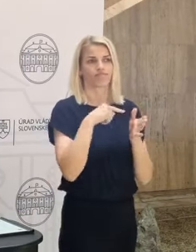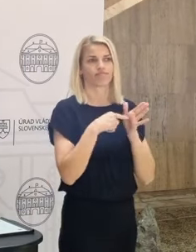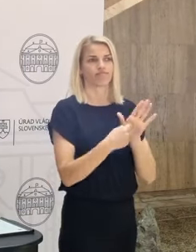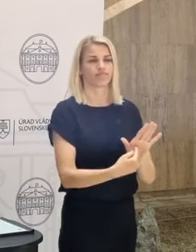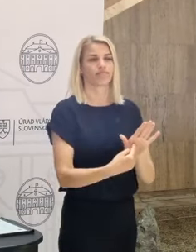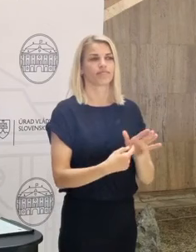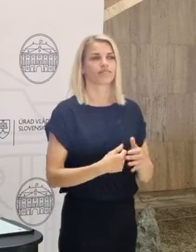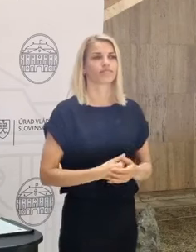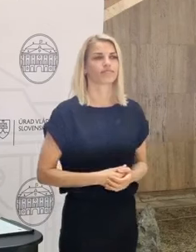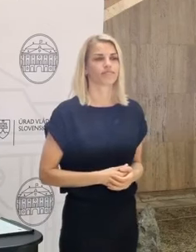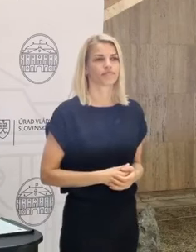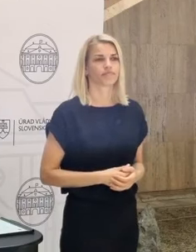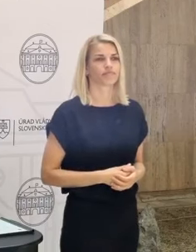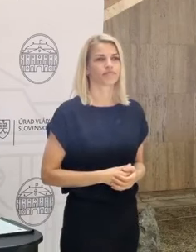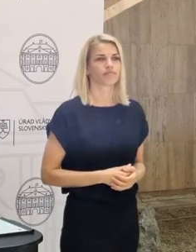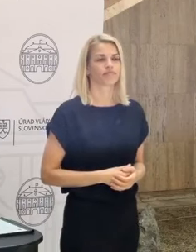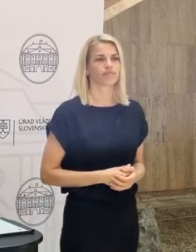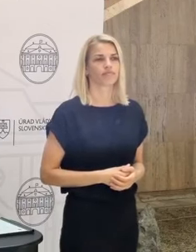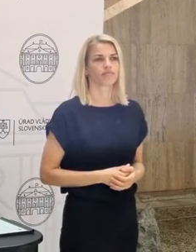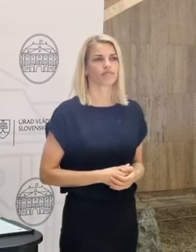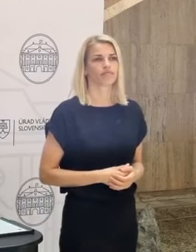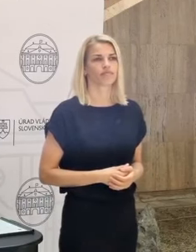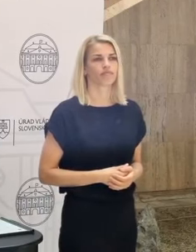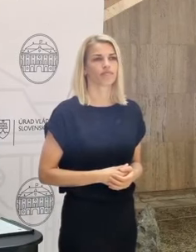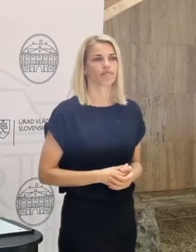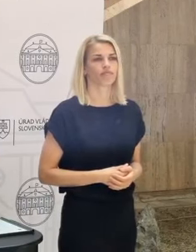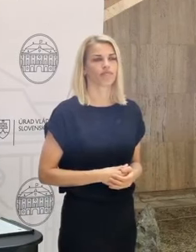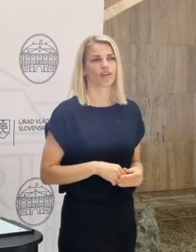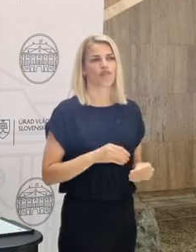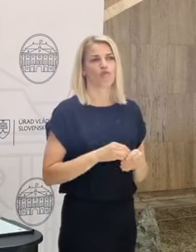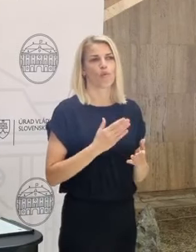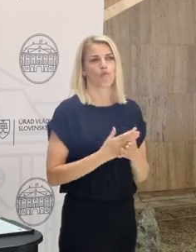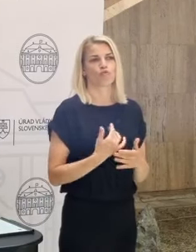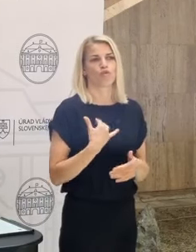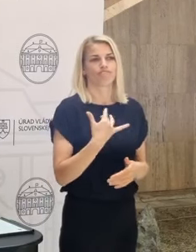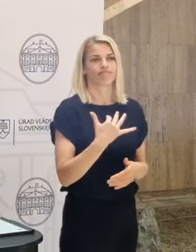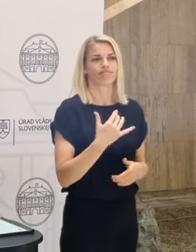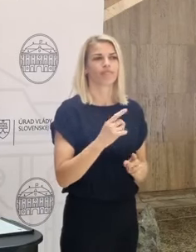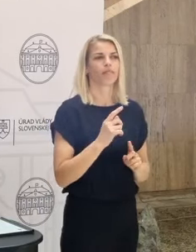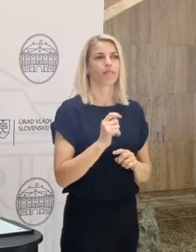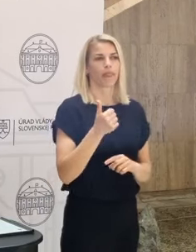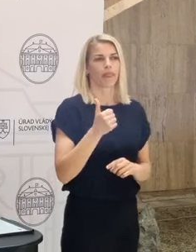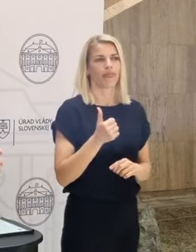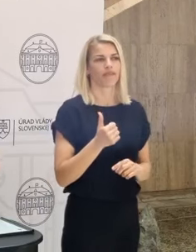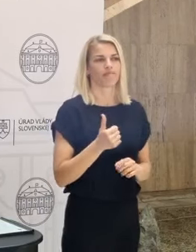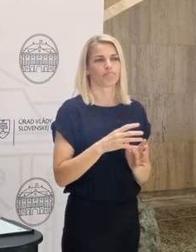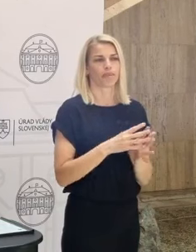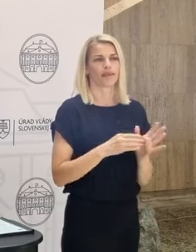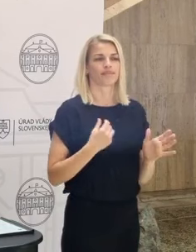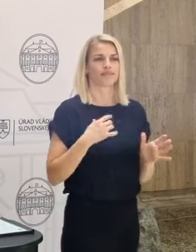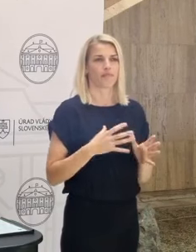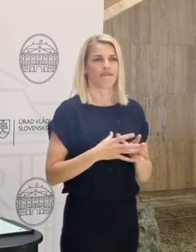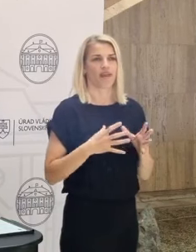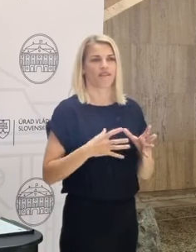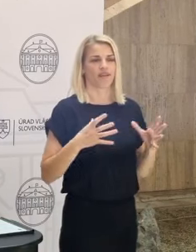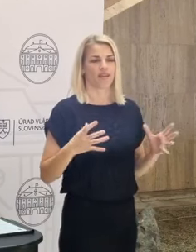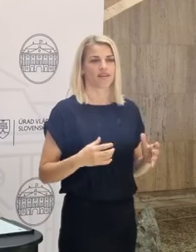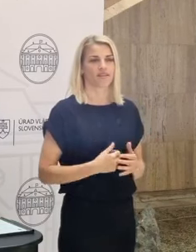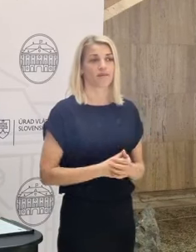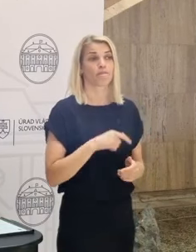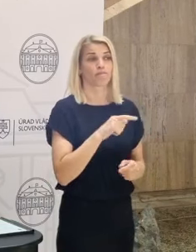povedal, ako už máme príklady zo slovenskej praxe, ale iba ujedinele. Takže som rád, že toto pozvanie